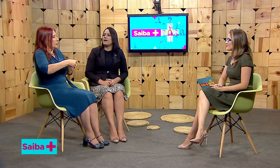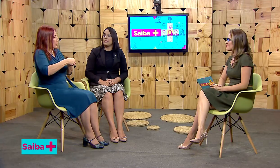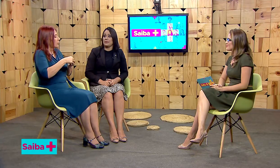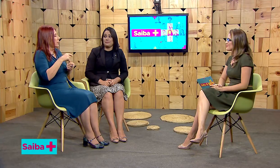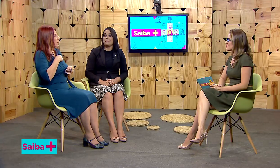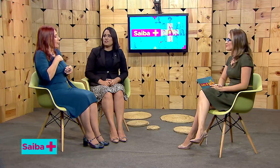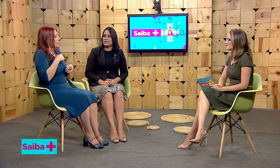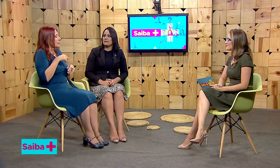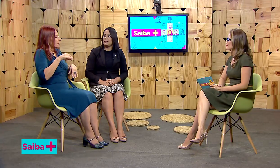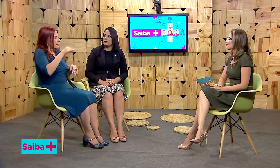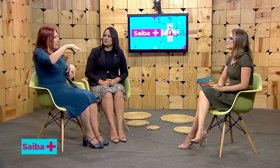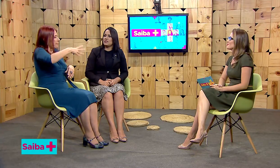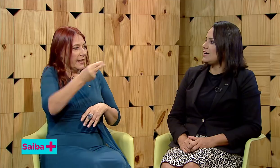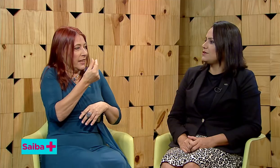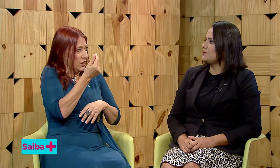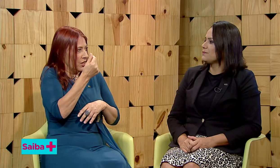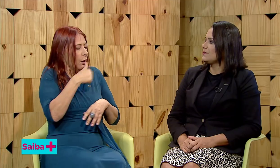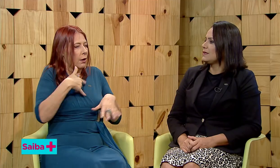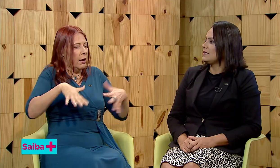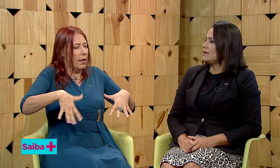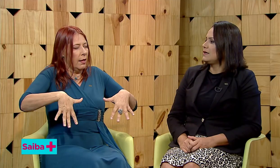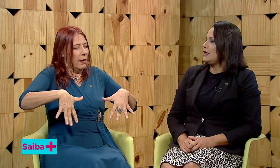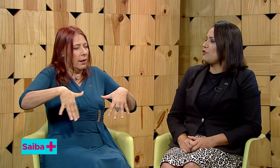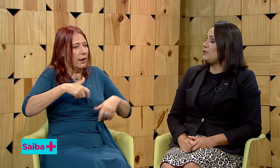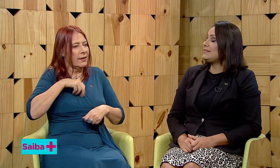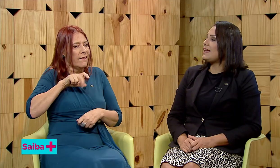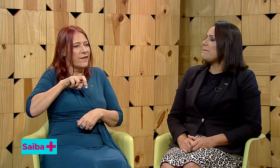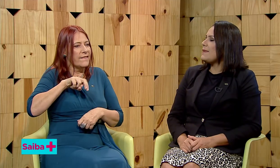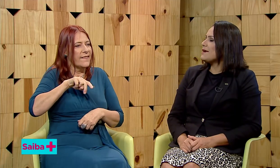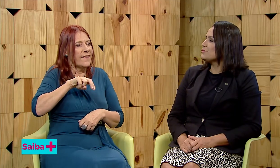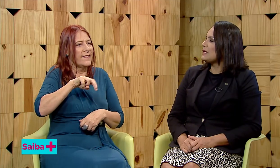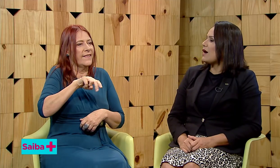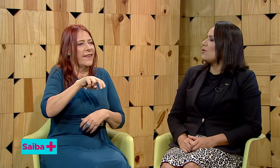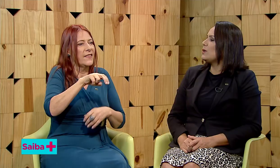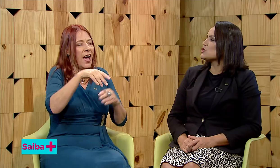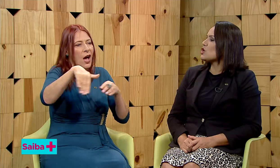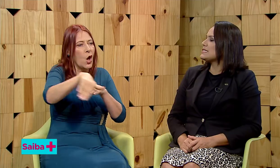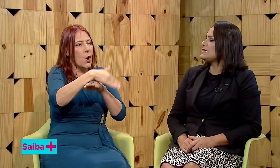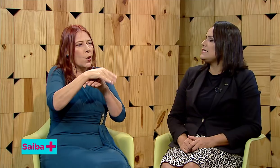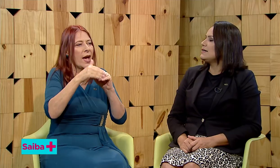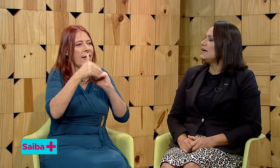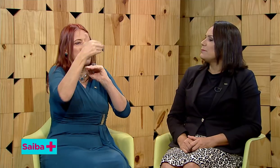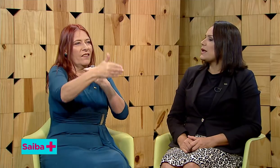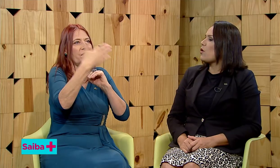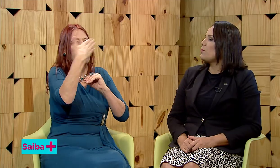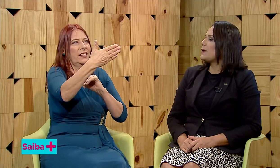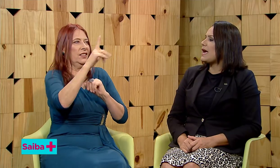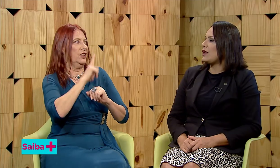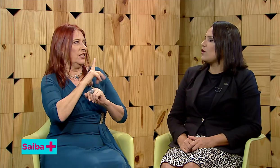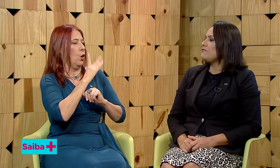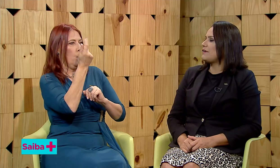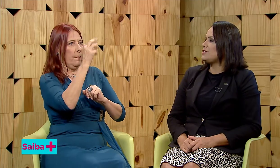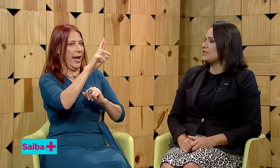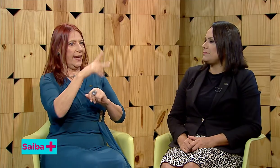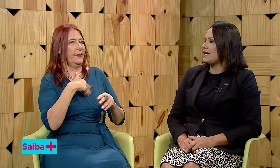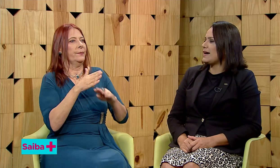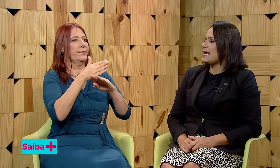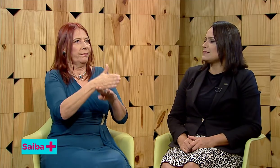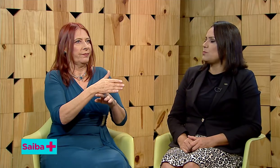Aí minha mãe, mesmo assim, me deu o dinheiro. Eu fui tremendo na rua, sozinha, para comprar. É logo em frente da minha casa, um